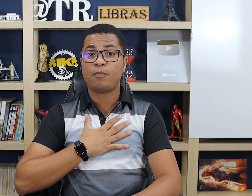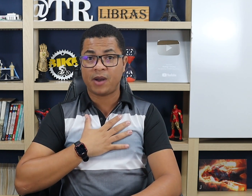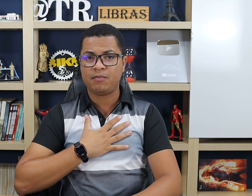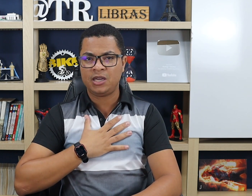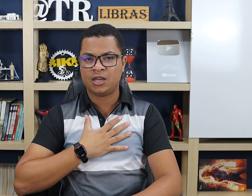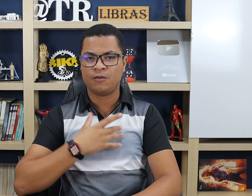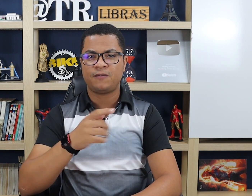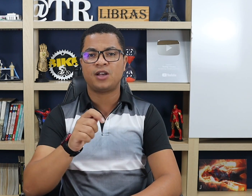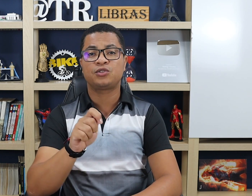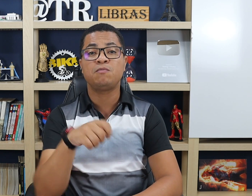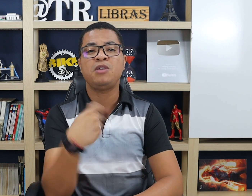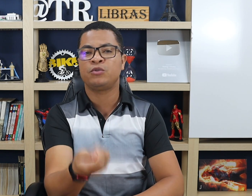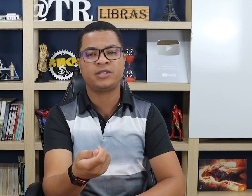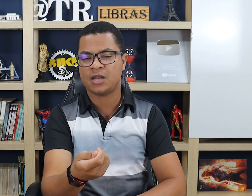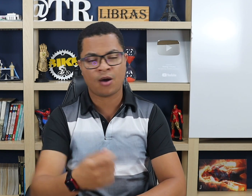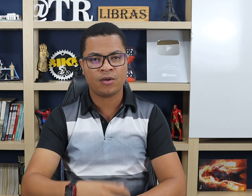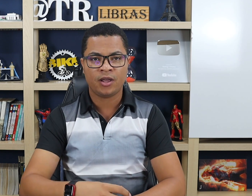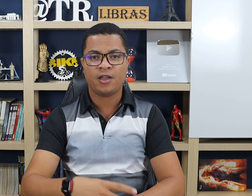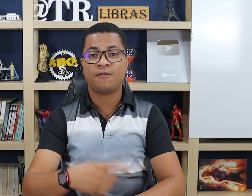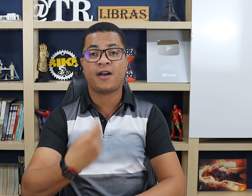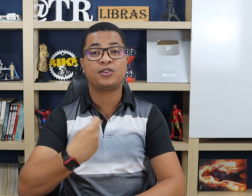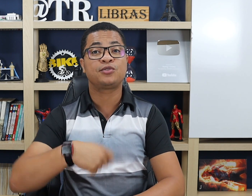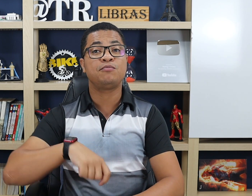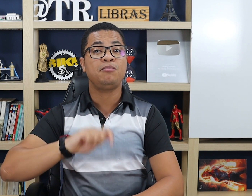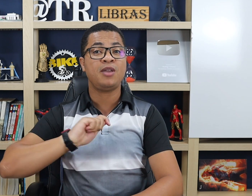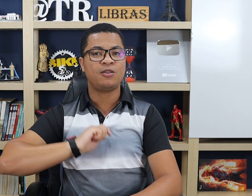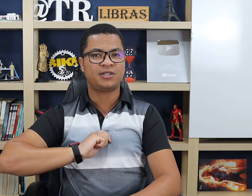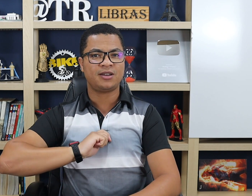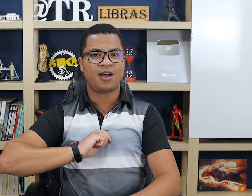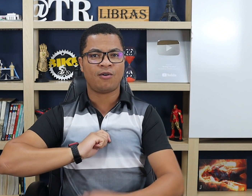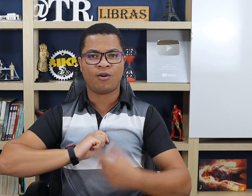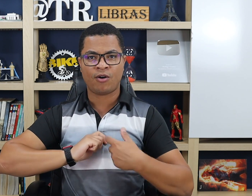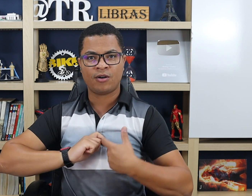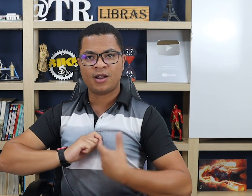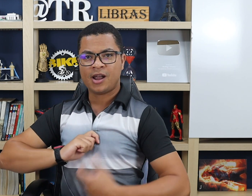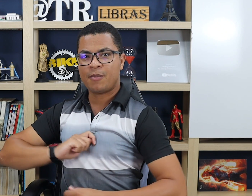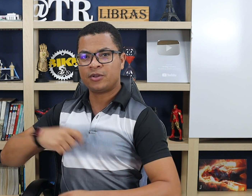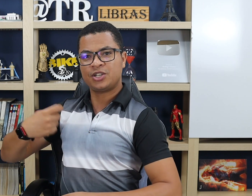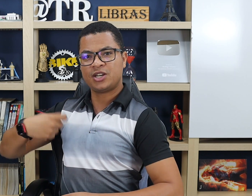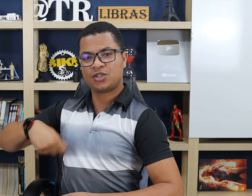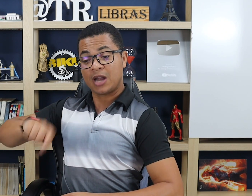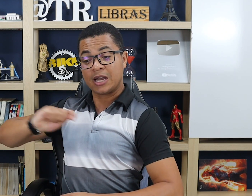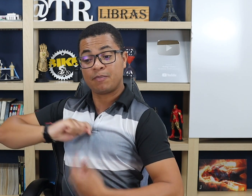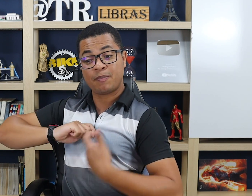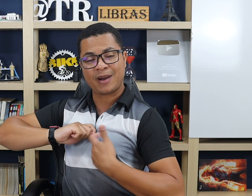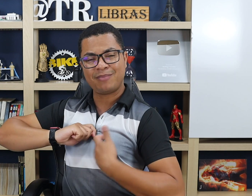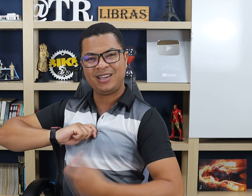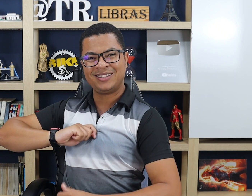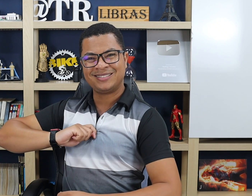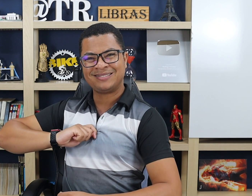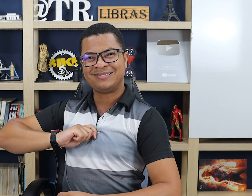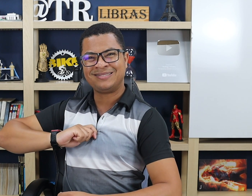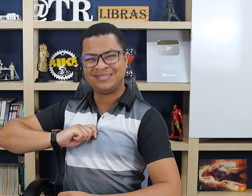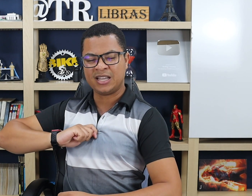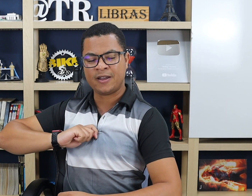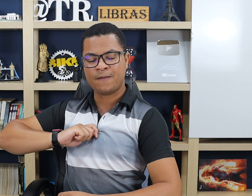mão para mim. Eu não faço o meu sinal. Eu faço o meu sinal. Ó, a mão está direcionada para mim. Entendeu?